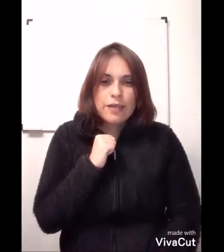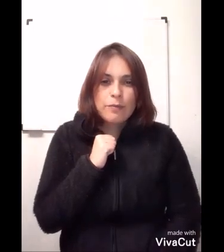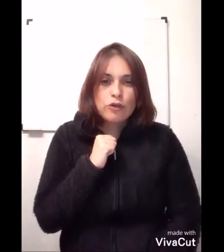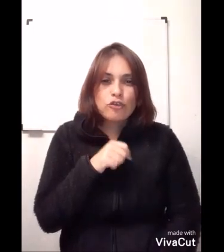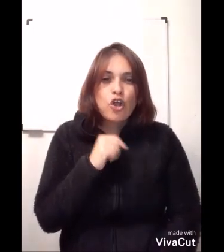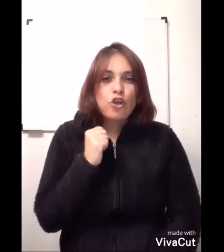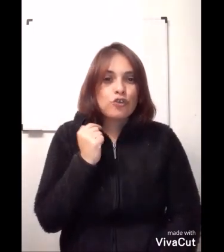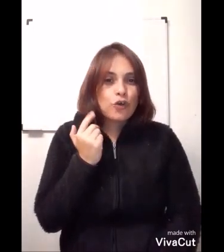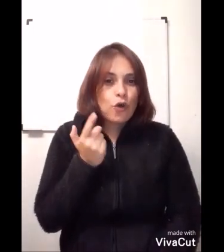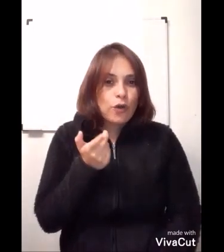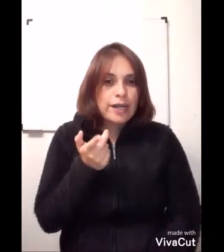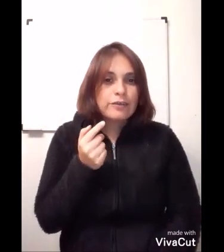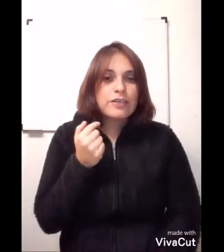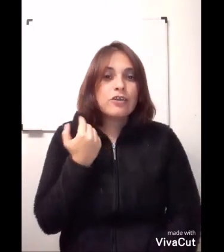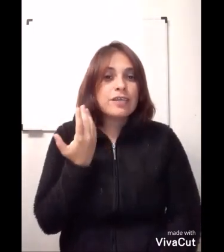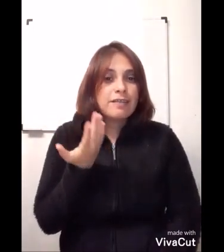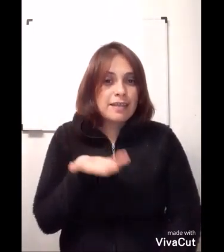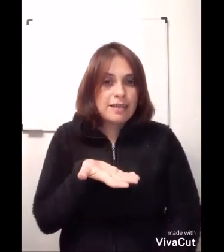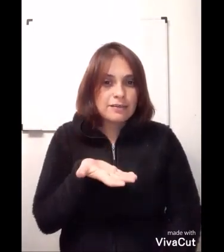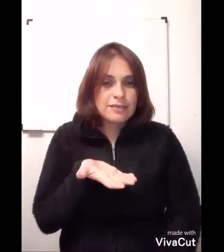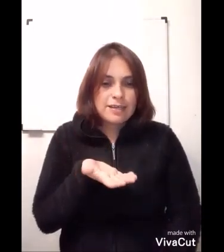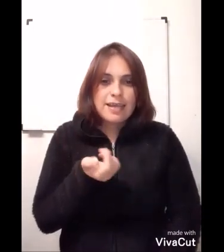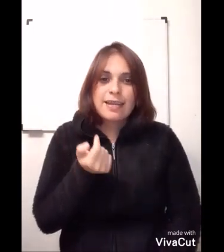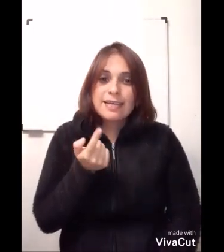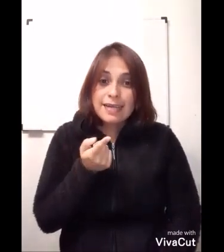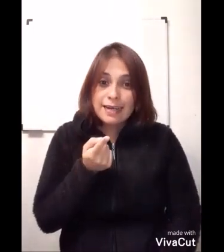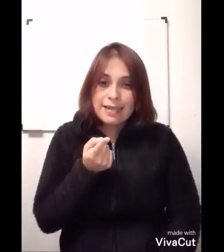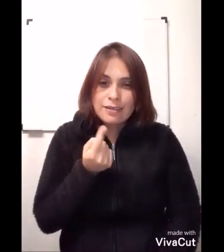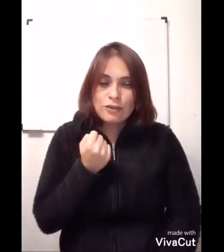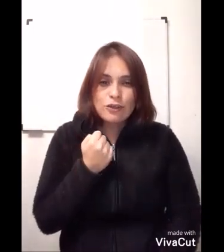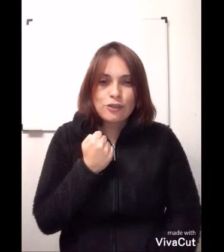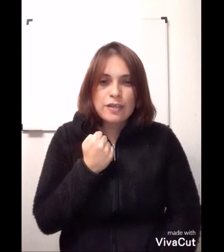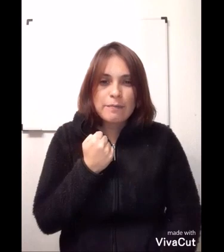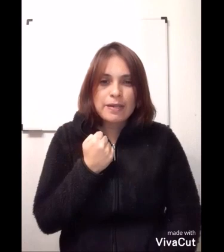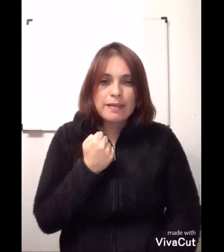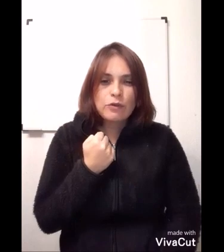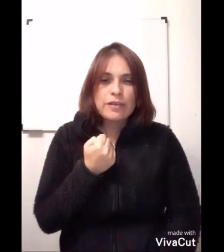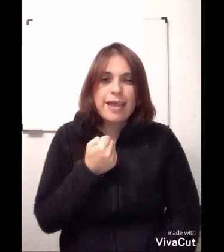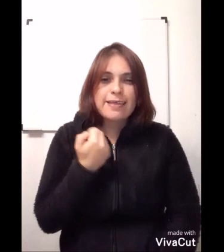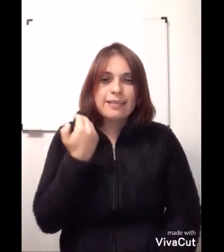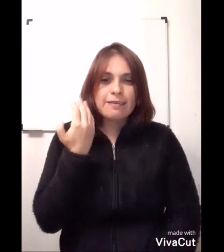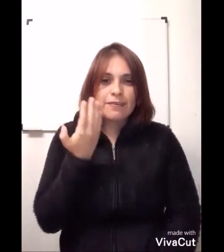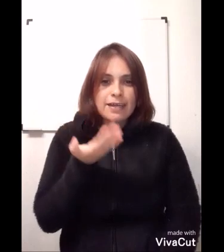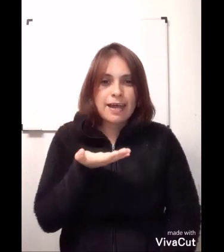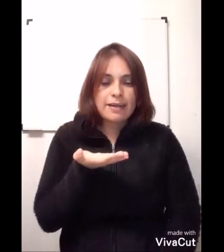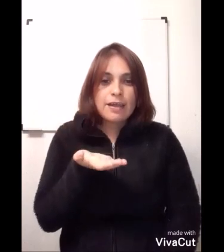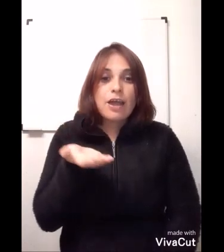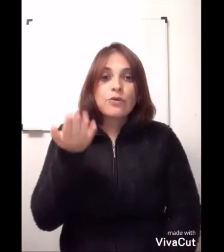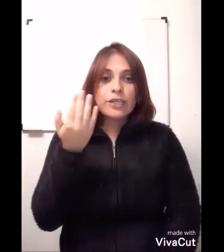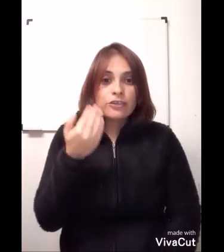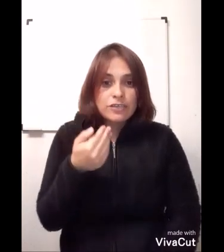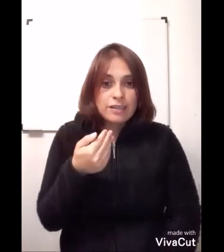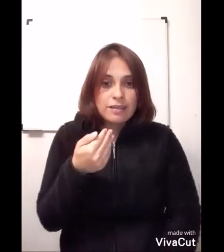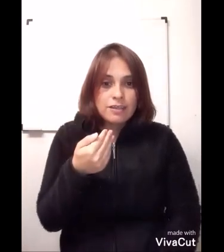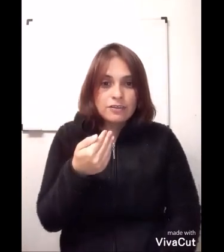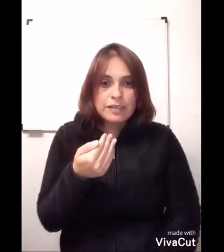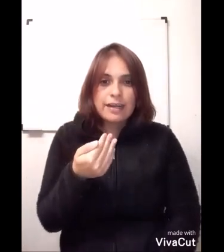vimos los órganos de los sentidos. En esa clase nosotros aprendimos a identificar nuestros sentidos y